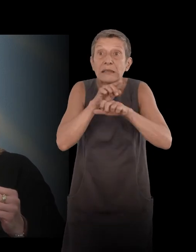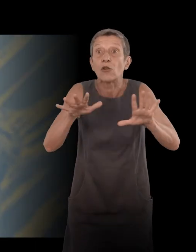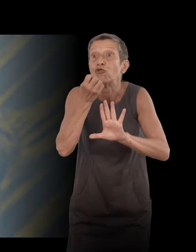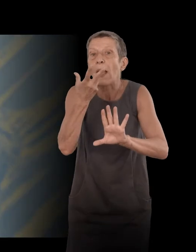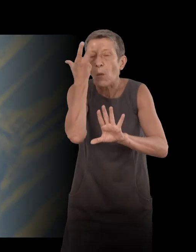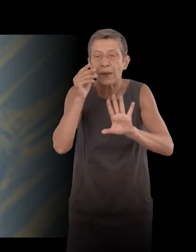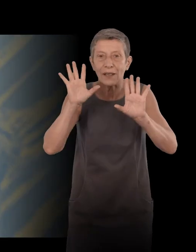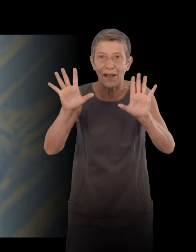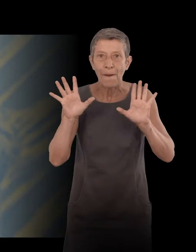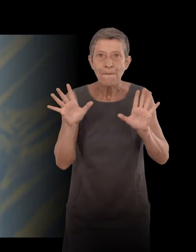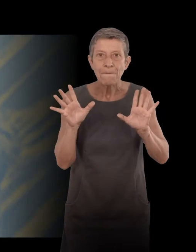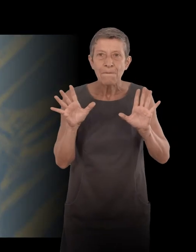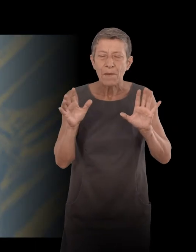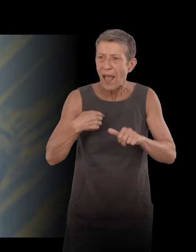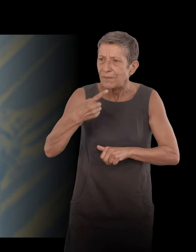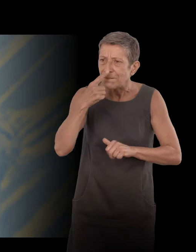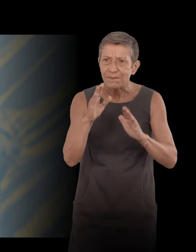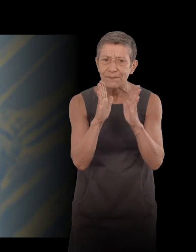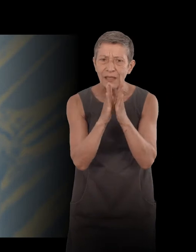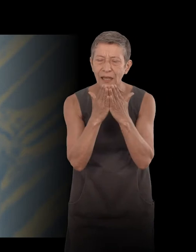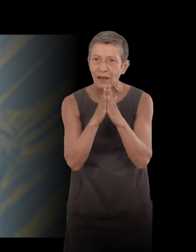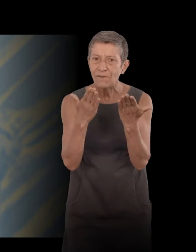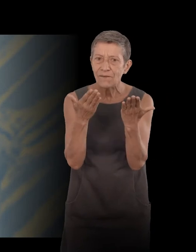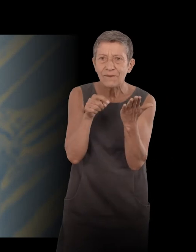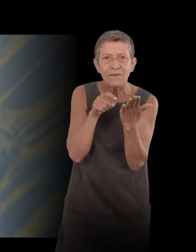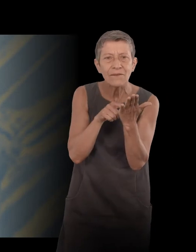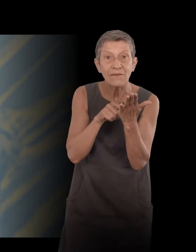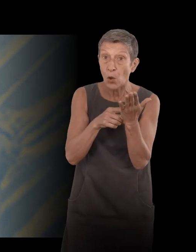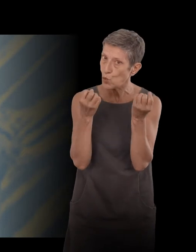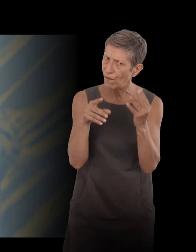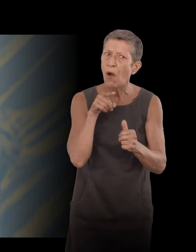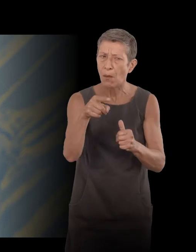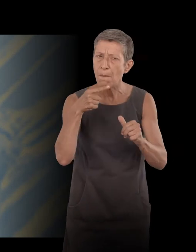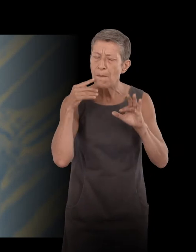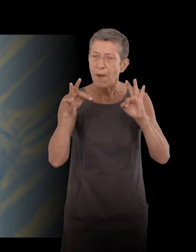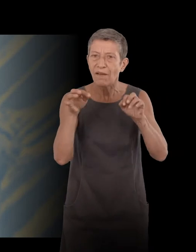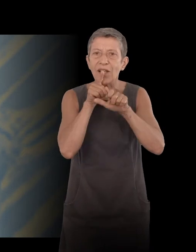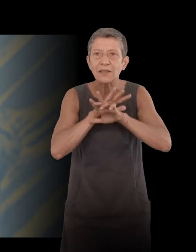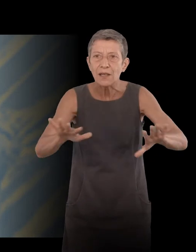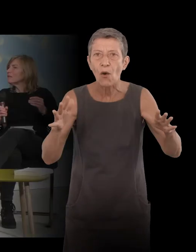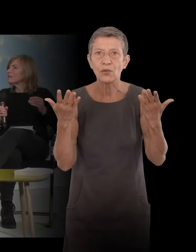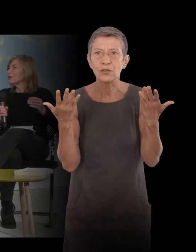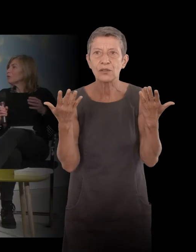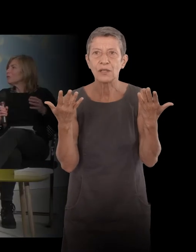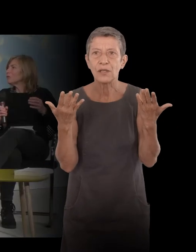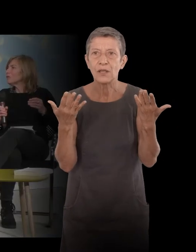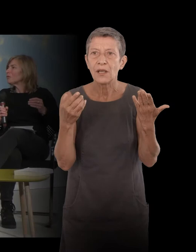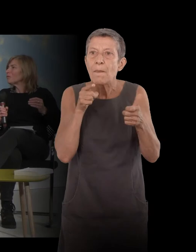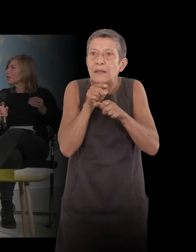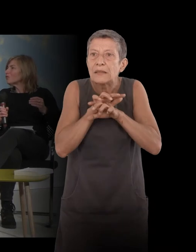j'ai eu l'impression dans votre livre qu'il était souvent question de silence en fait, et notamment aussi des silences d'André